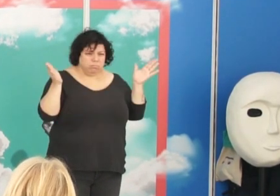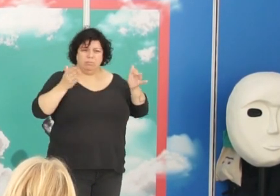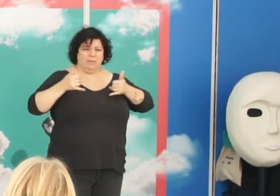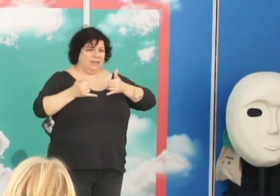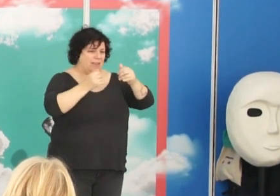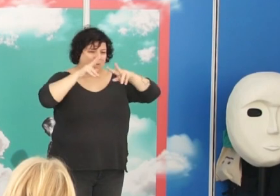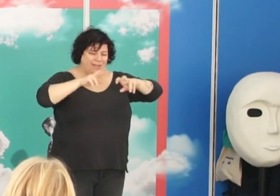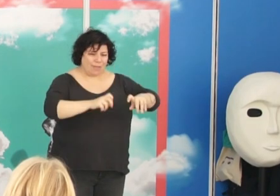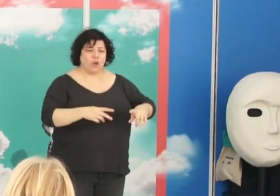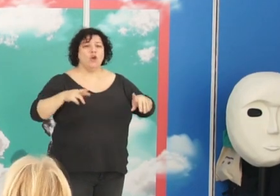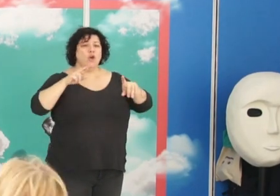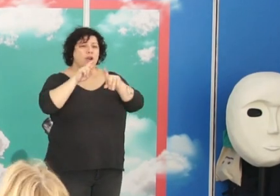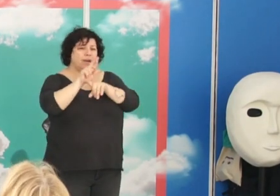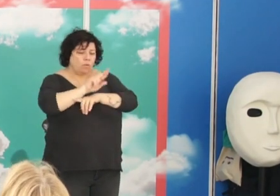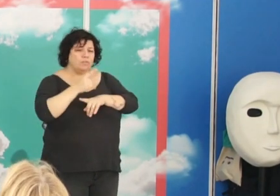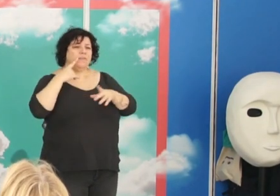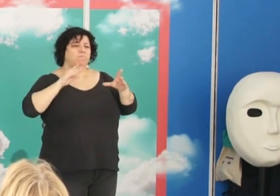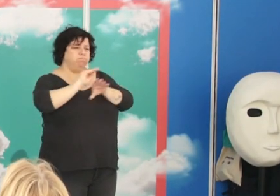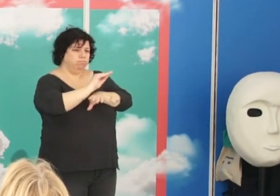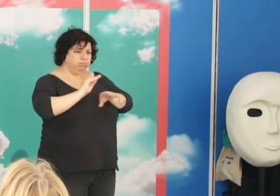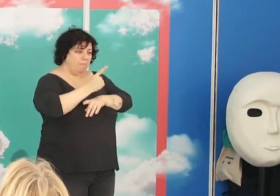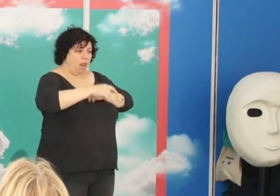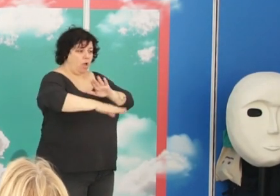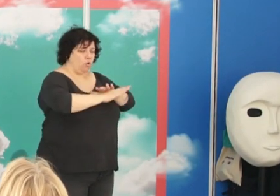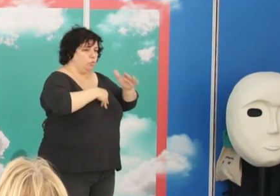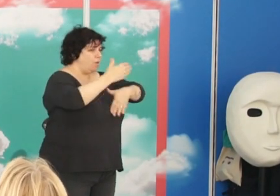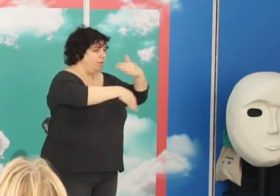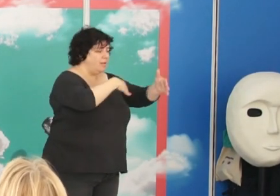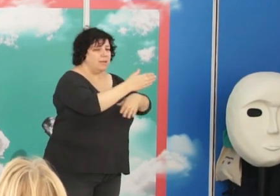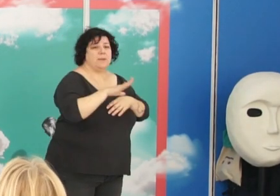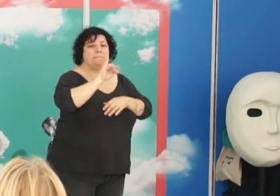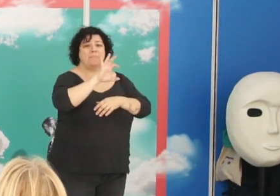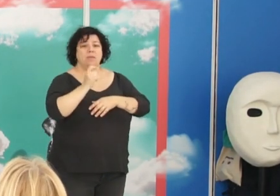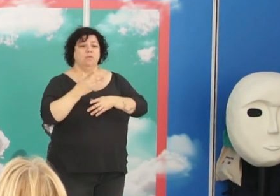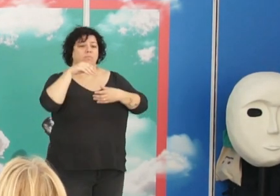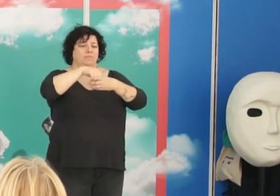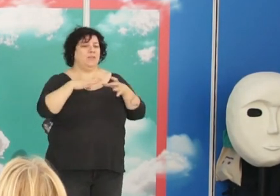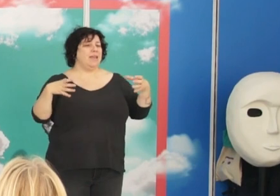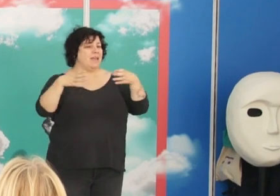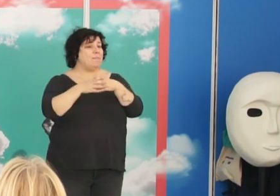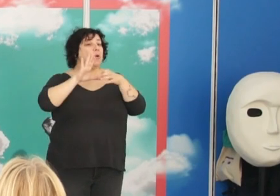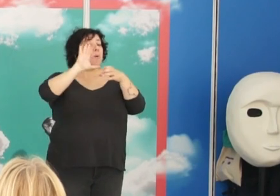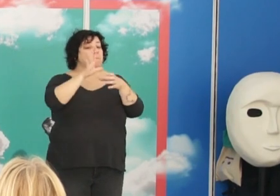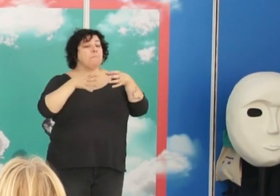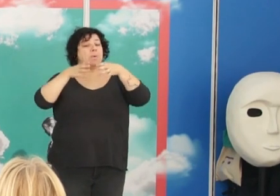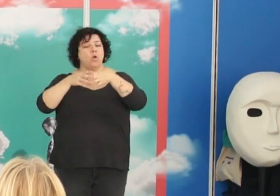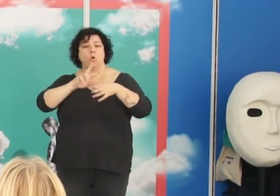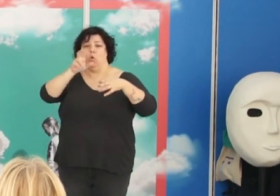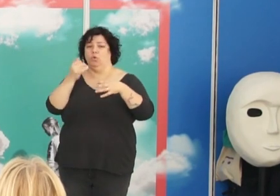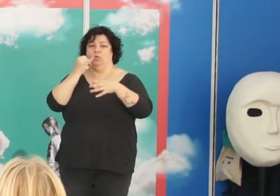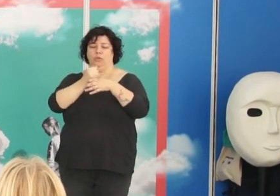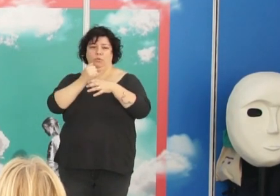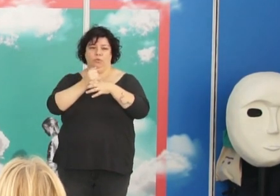hubo recursos y financiación para continuarla y Pío del Río Ortega pertenece a ese equipo, pero va al Instituto,